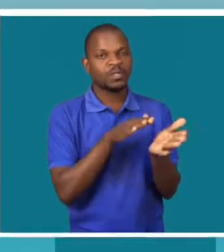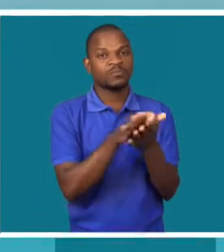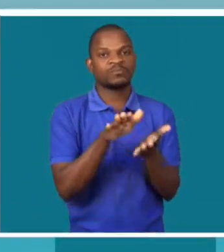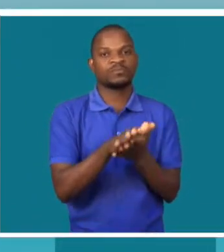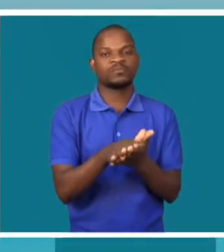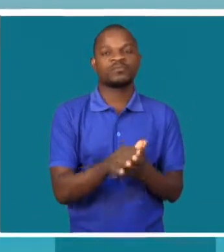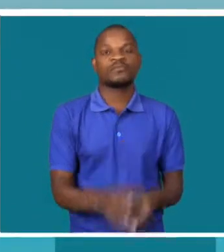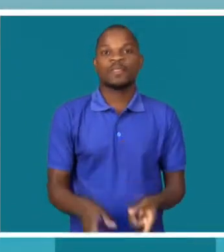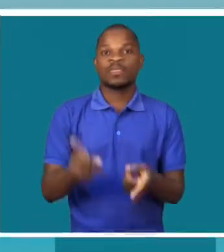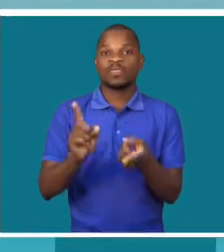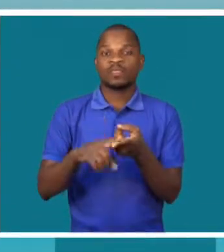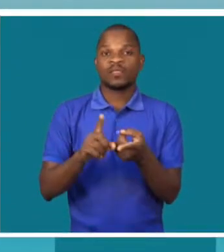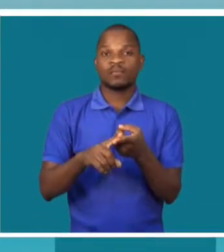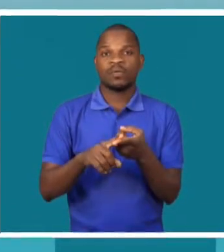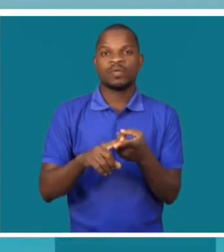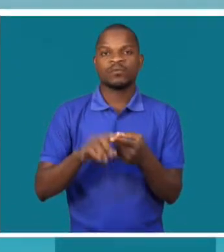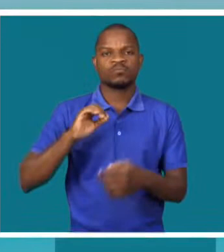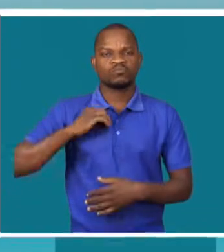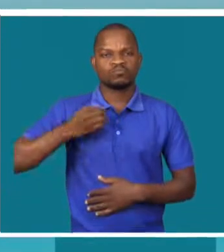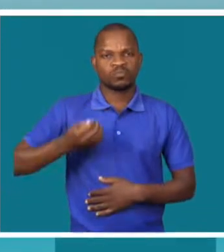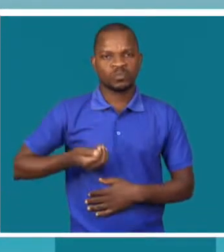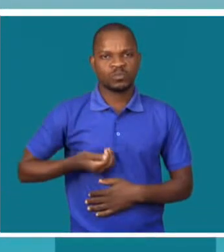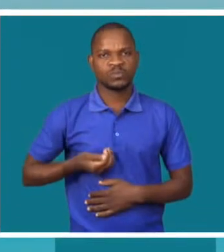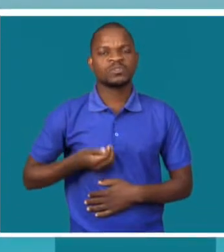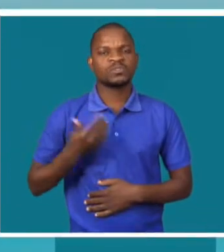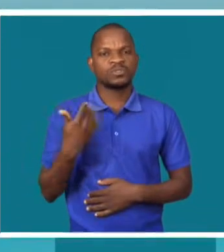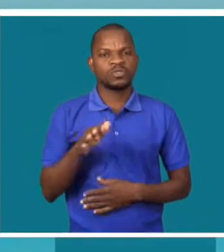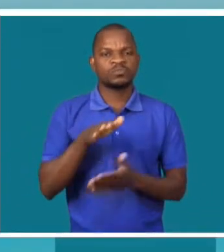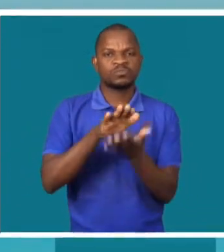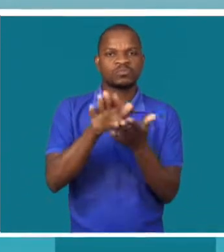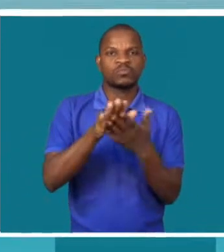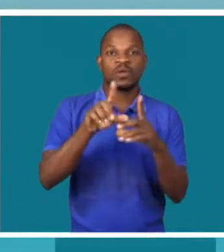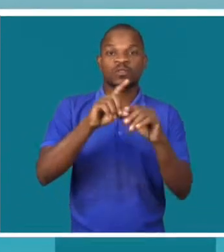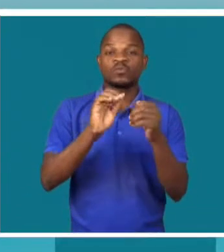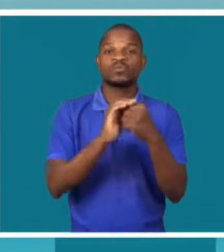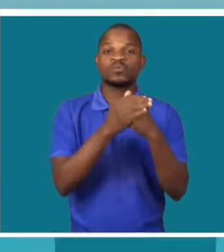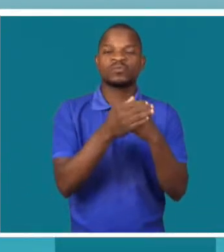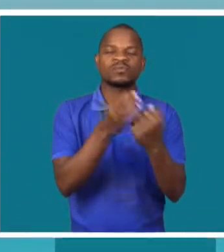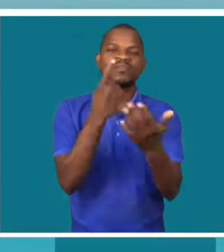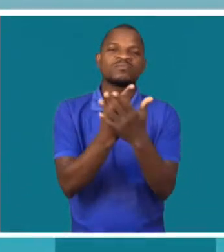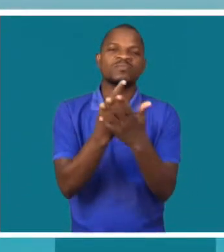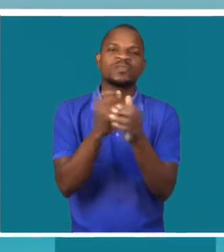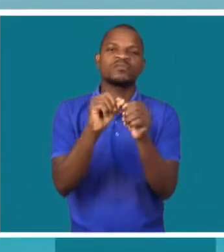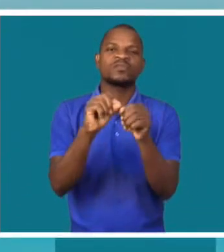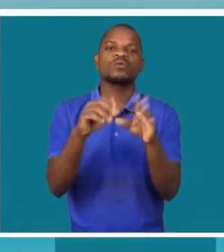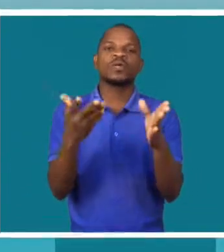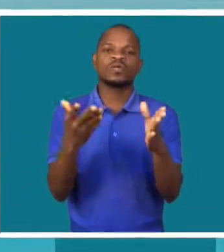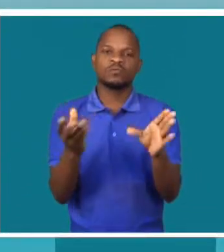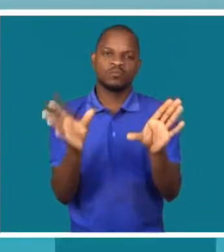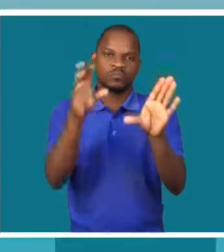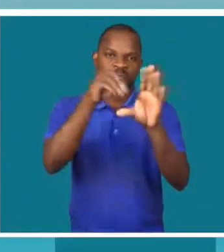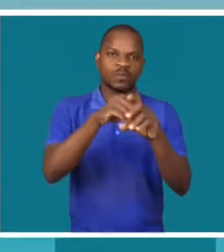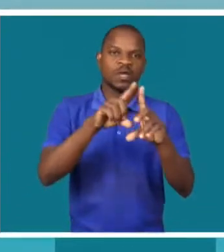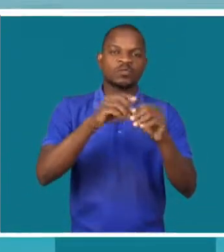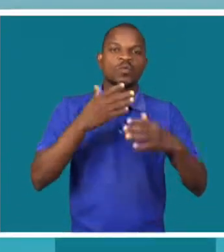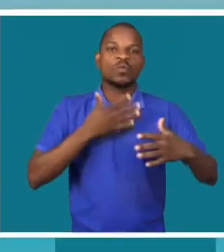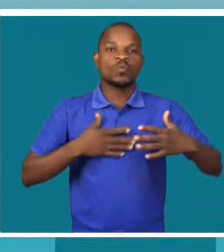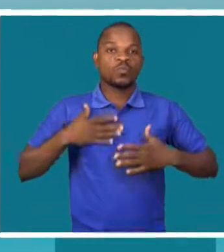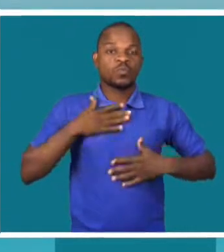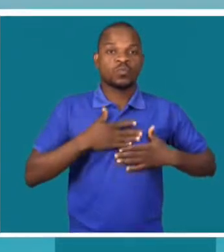incluir-se a nutrição no ambiente de trabalho. Mais dias de doença, risco de acidentes